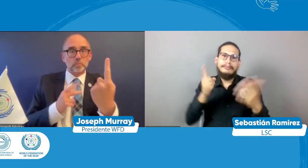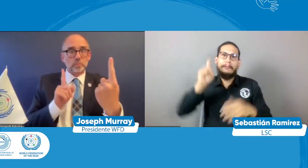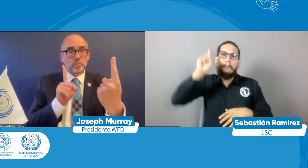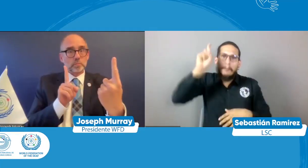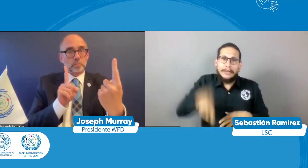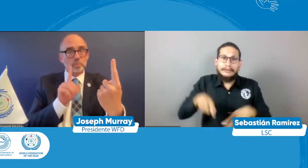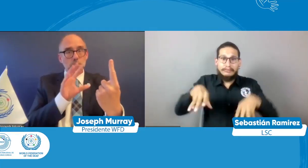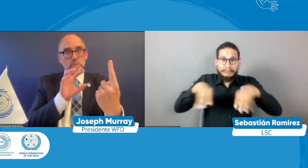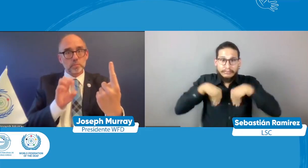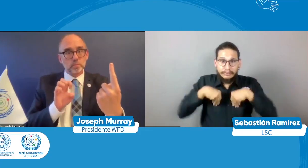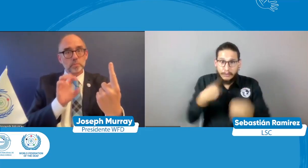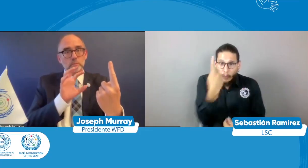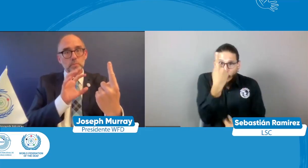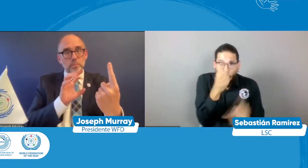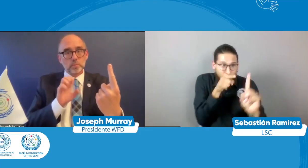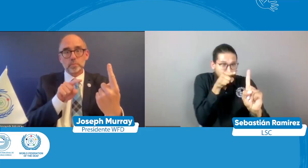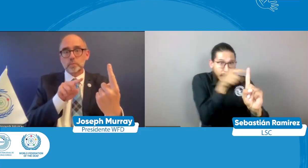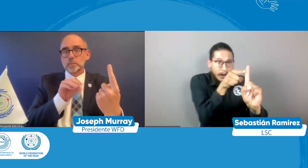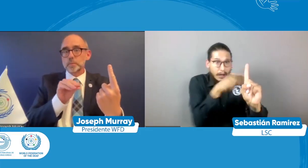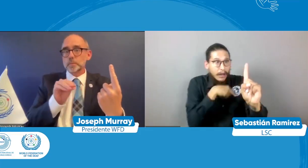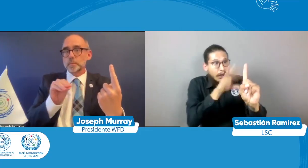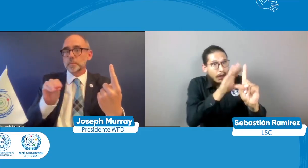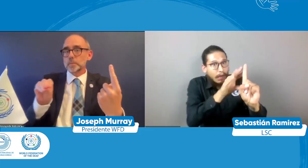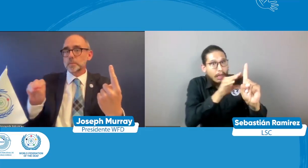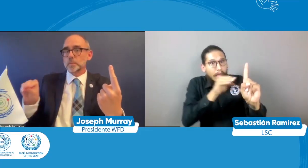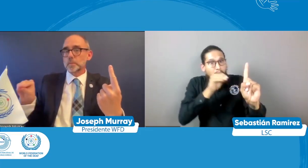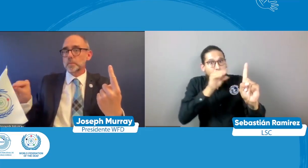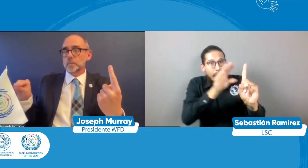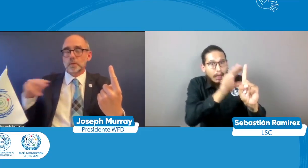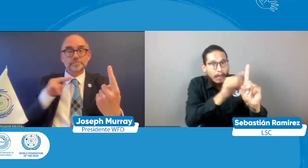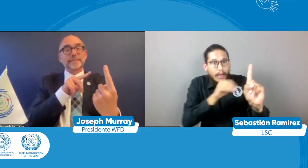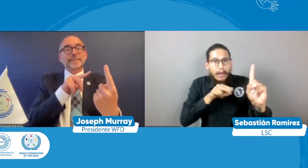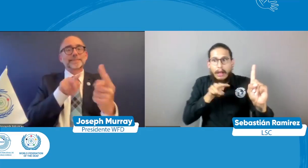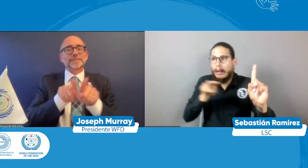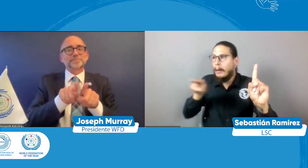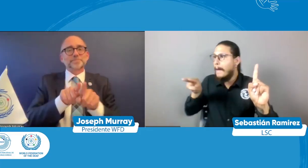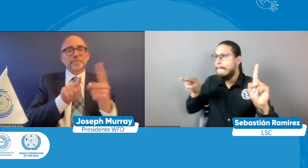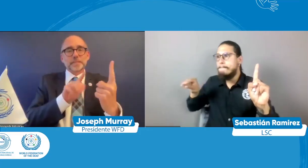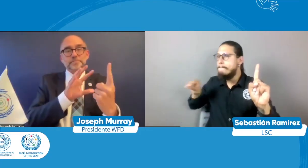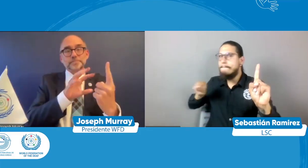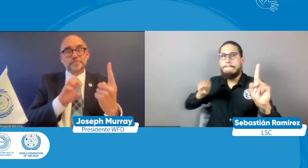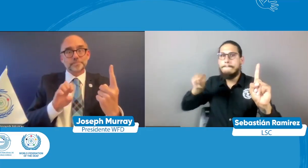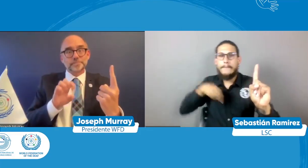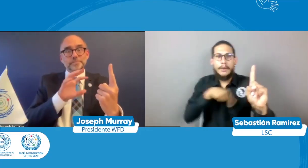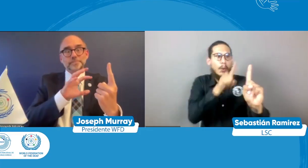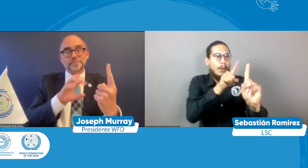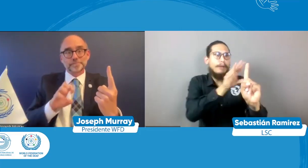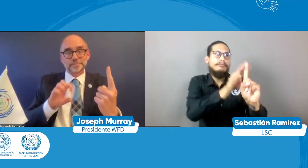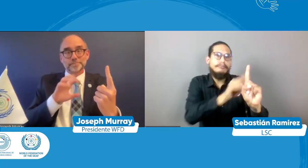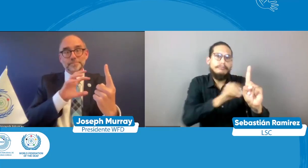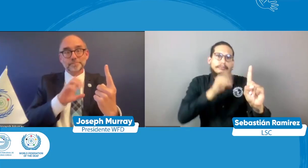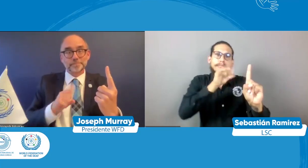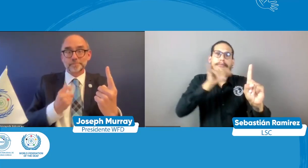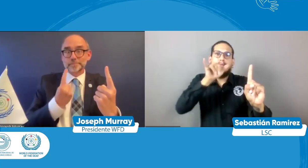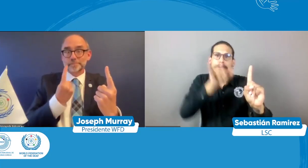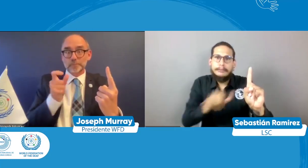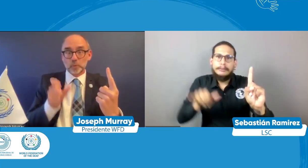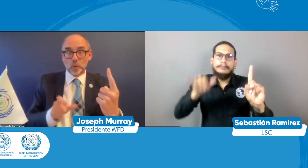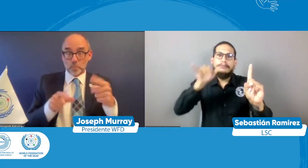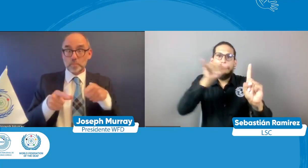es un entorno que empodera a la persona y no simplemente tiene un intérprete donde es el único